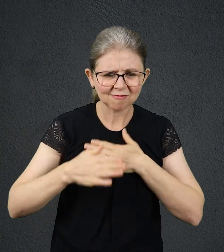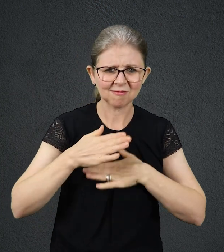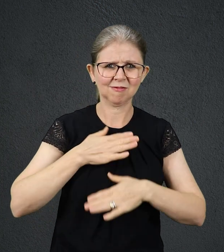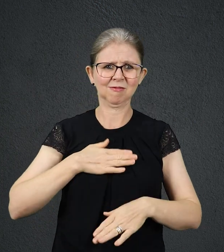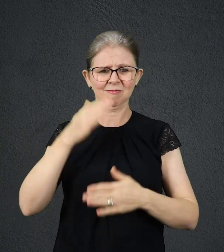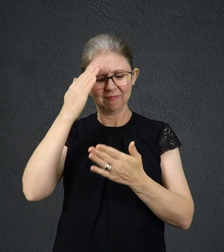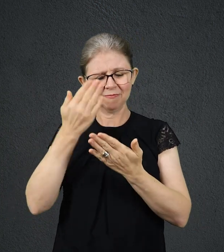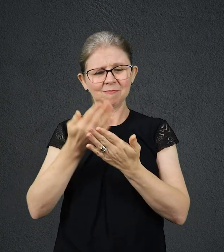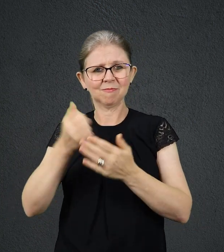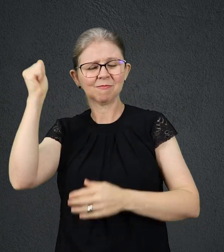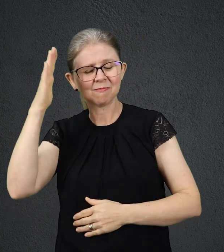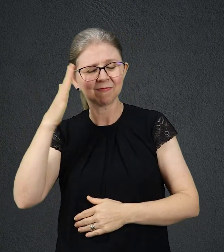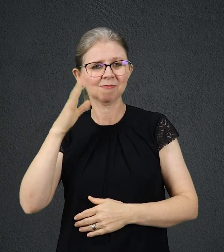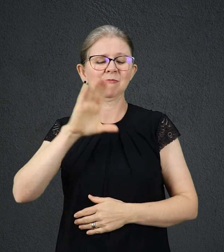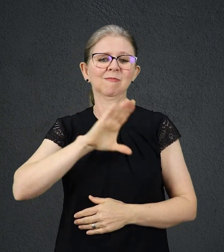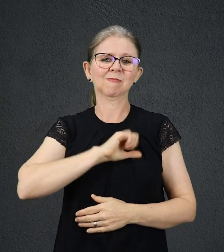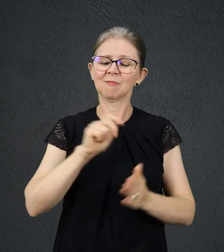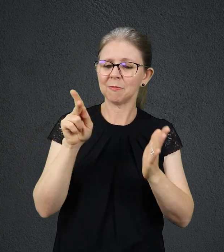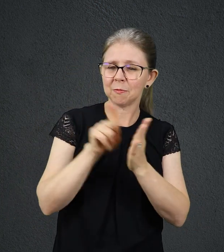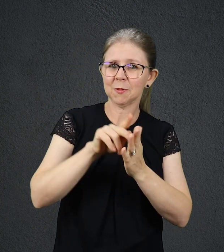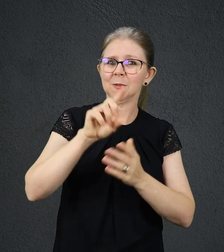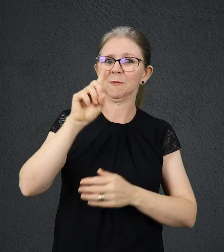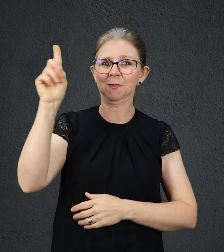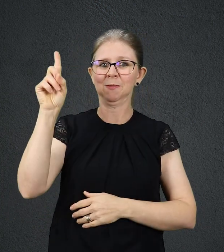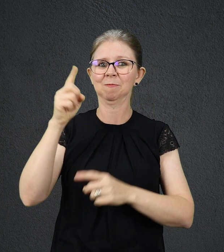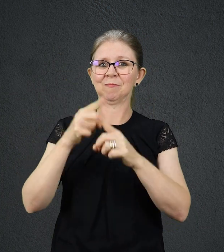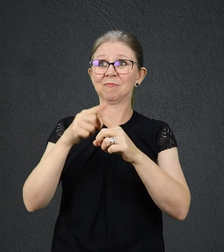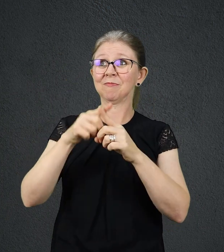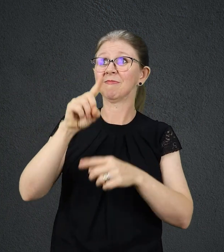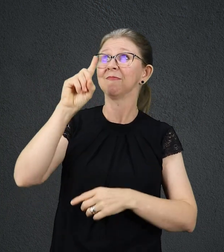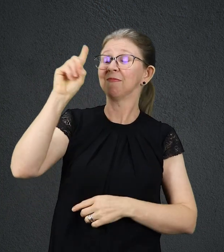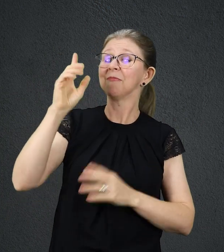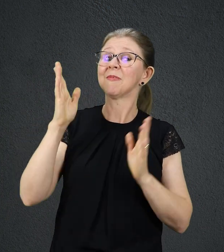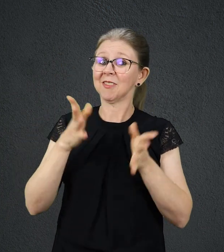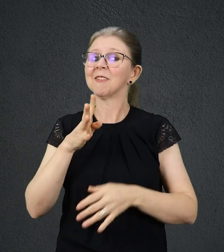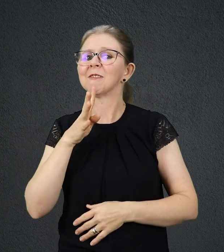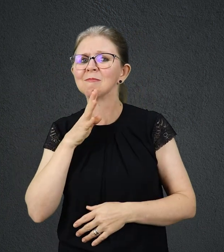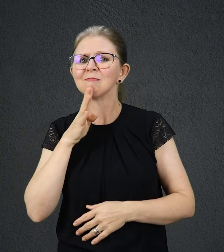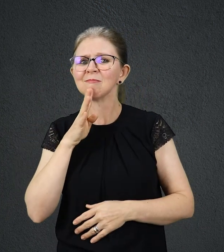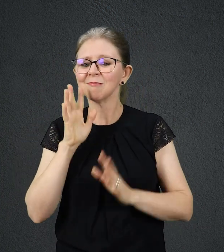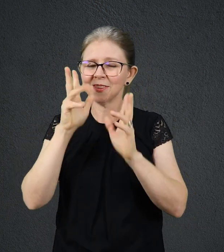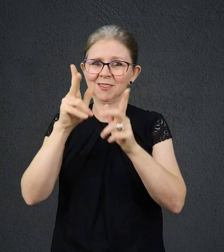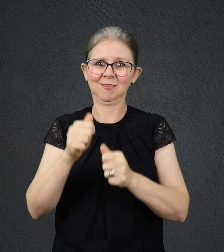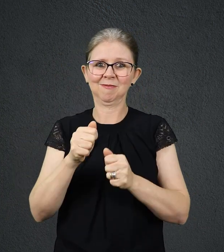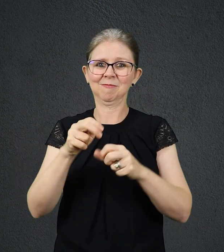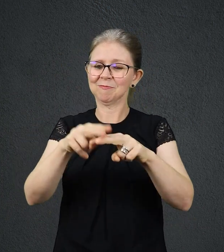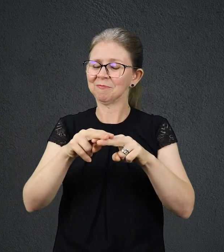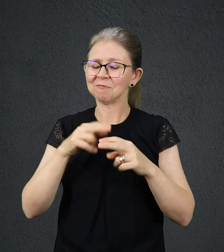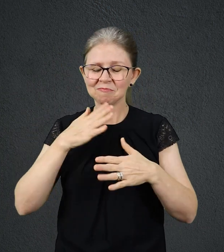amor de Deus. Afinal, Ele já sabe de tudo. Acredite e descanse no conhecimento de